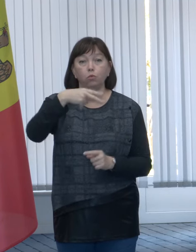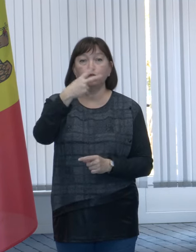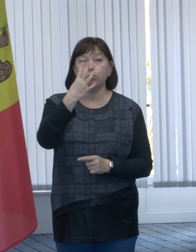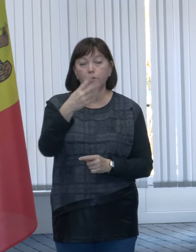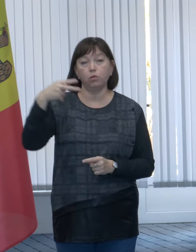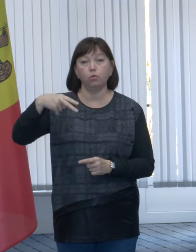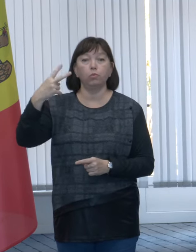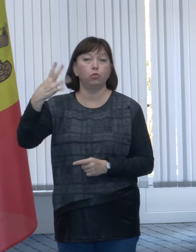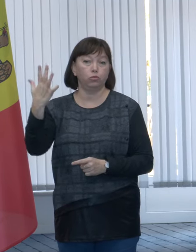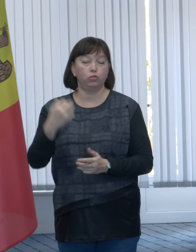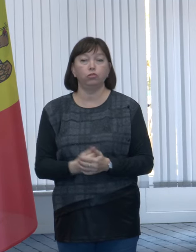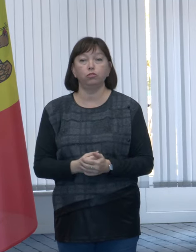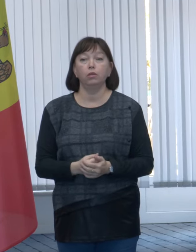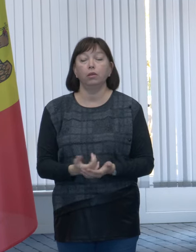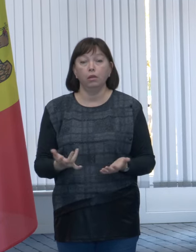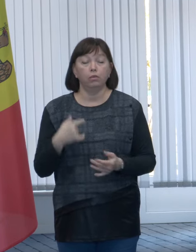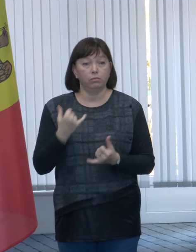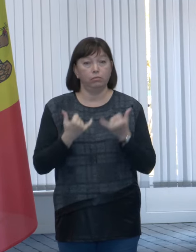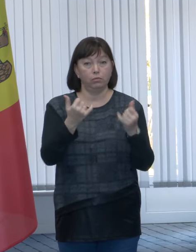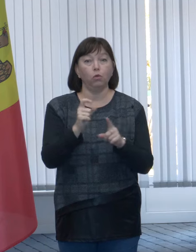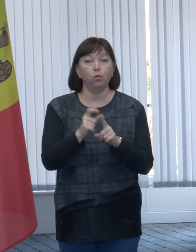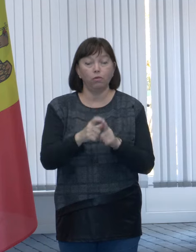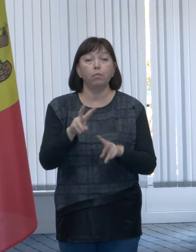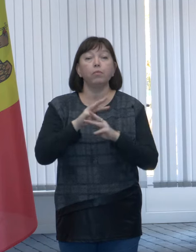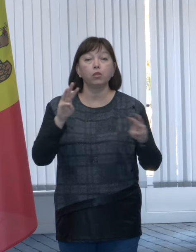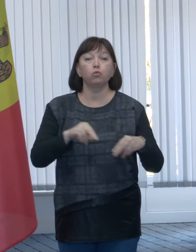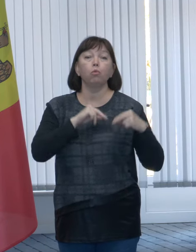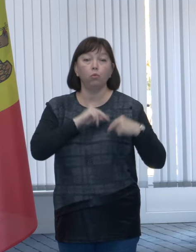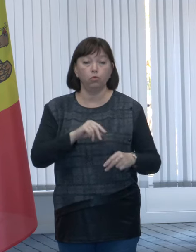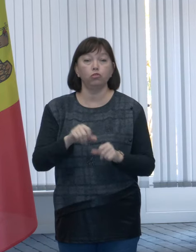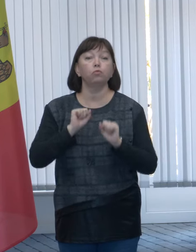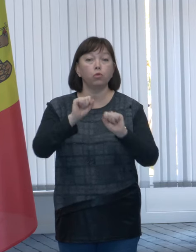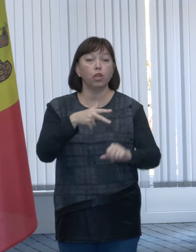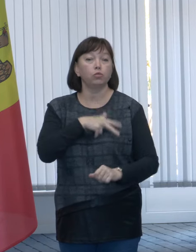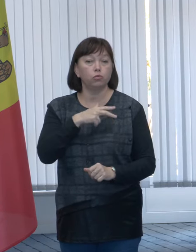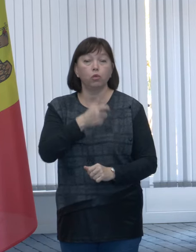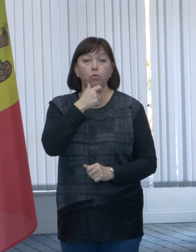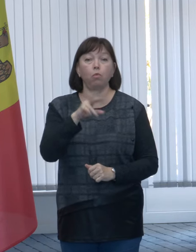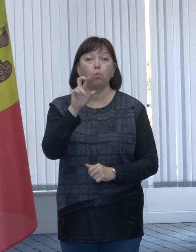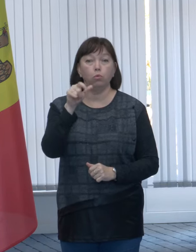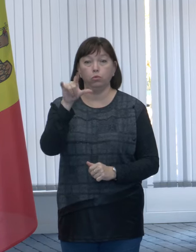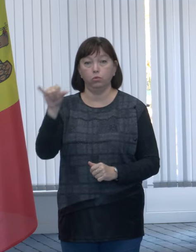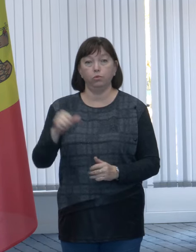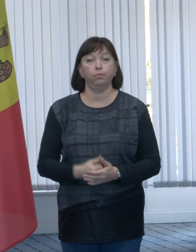-2025. Îi oferim cuvântul Ministrului Muncii și Protecției Sociale, domnului Alexei Guzul.